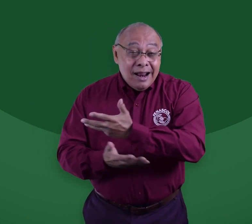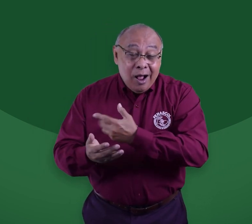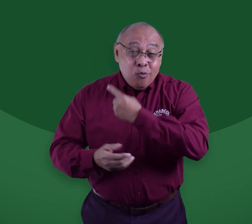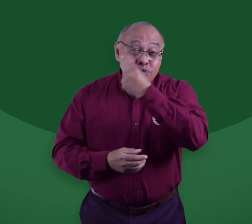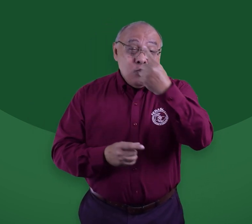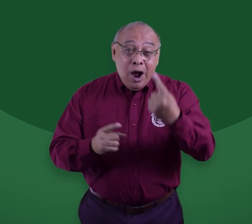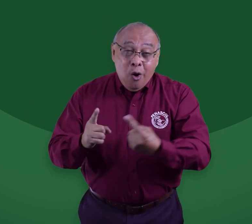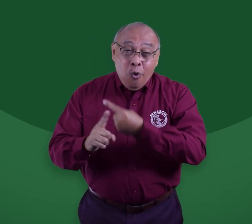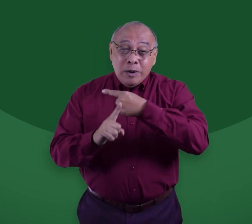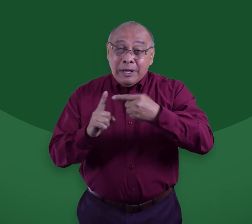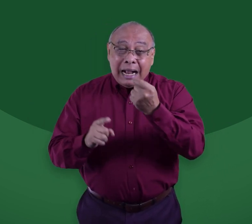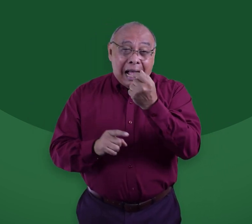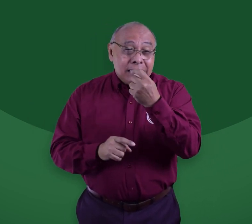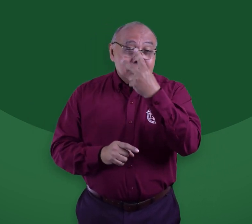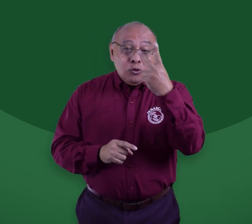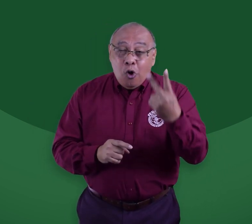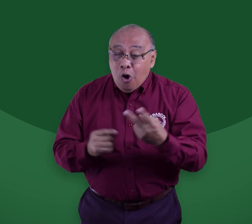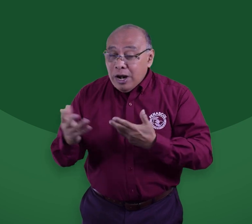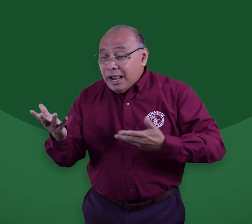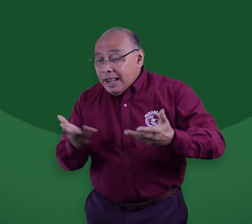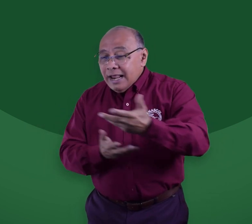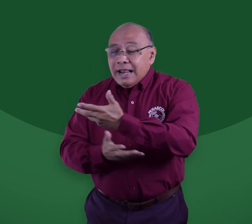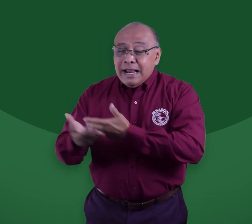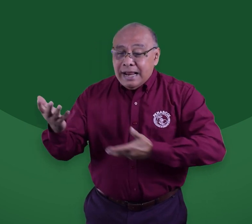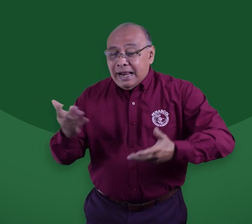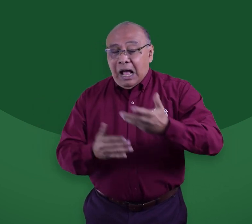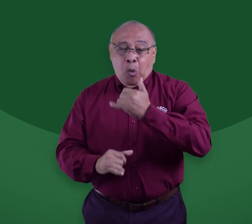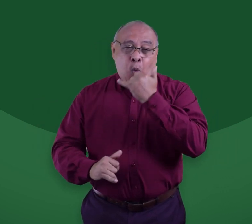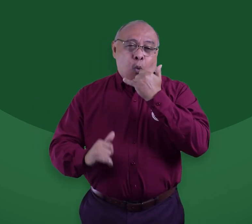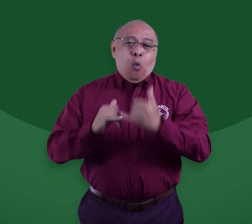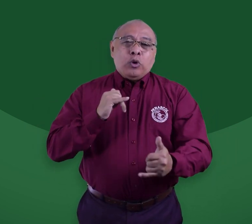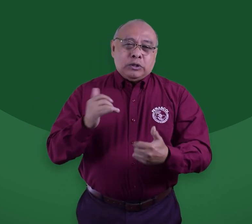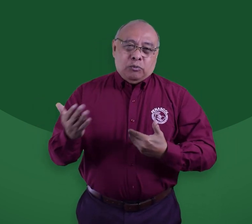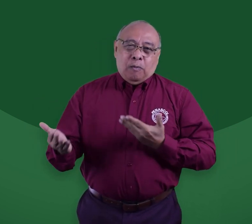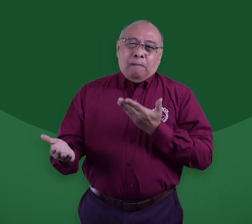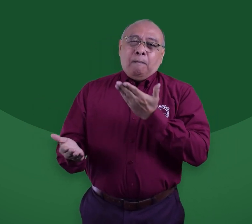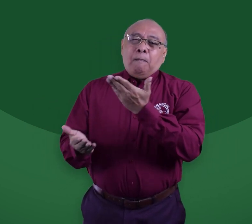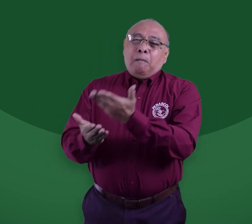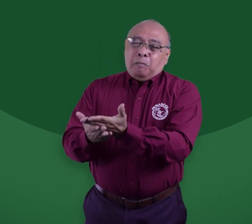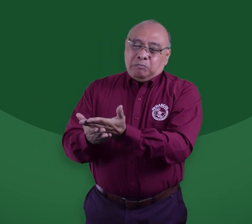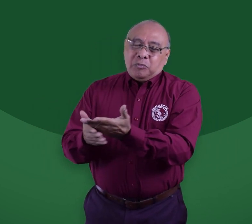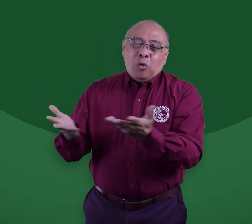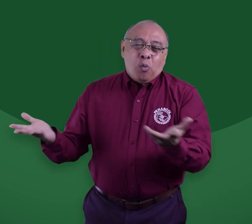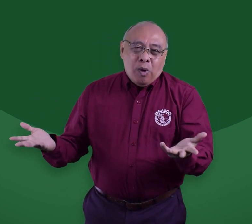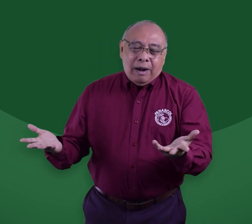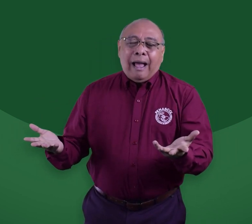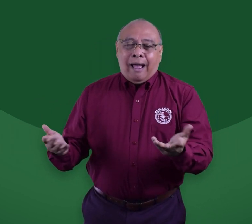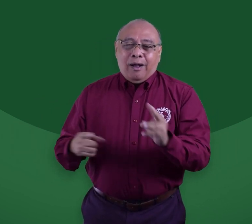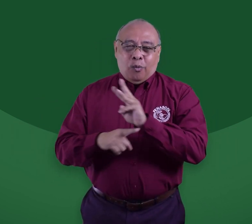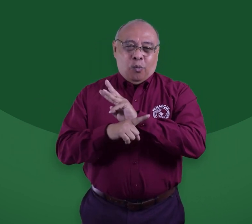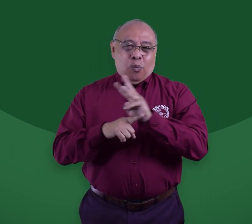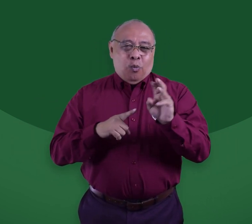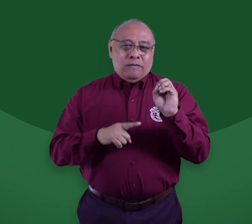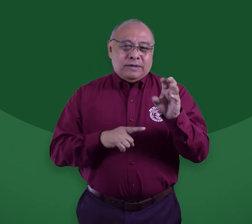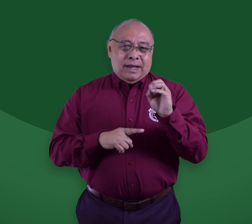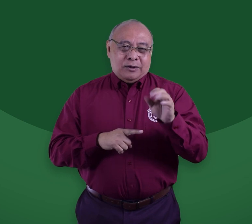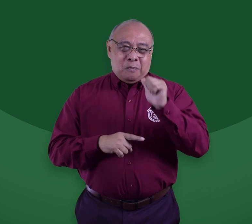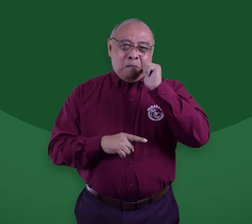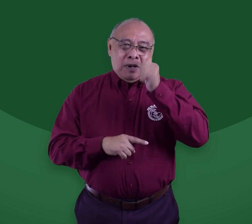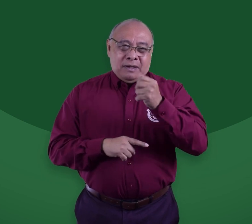representante conversando algo más de una hora y media, casi dos horas, y allí a lo último surge la propuesta